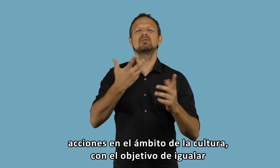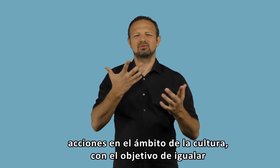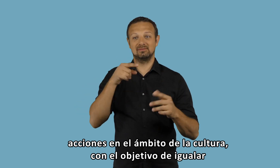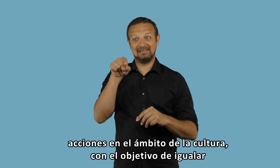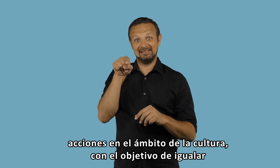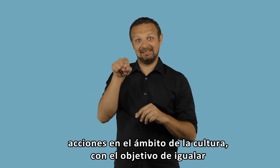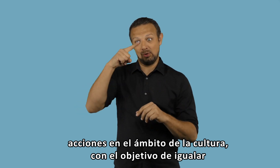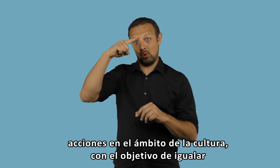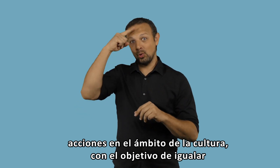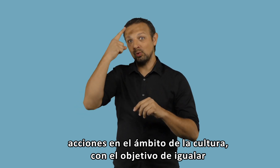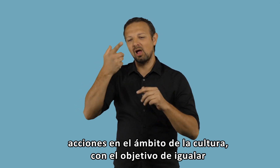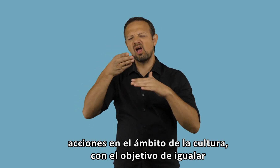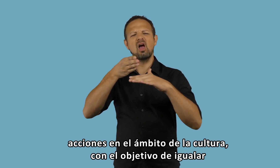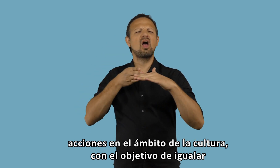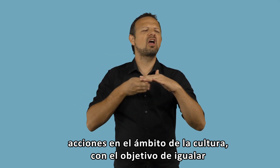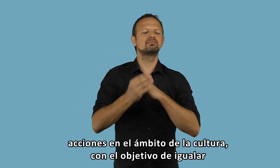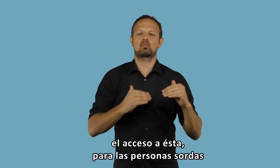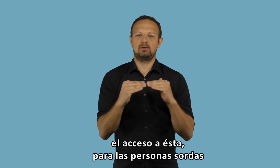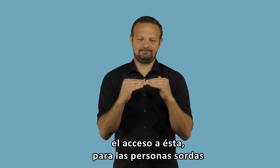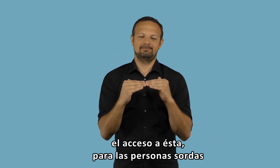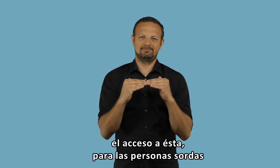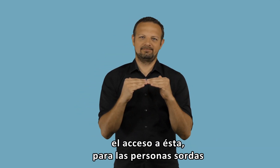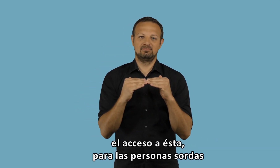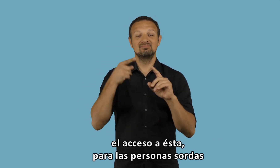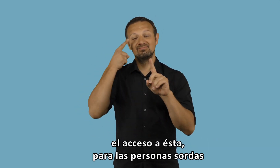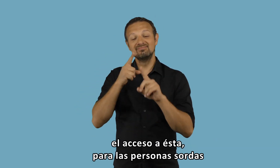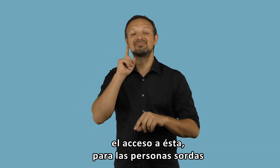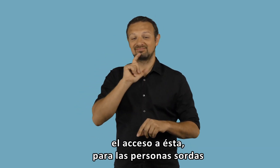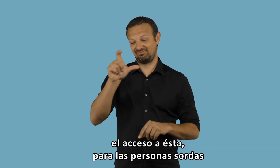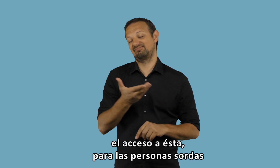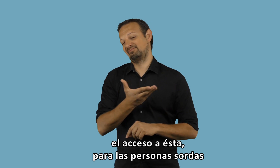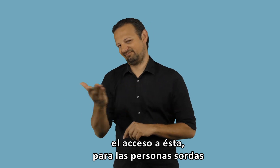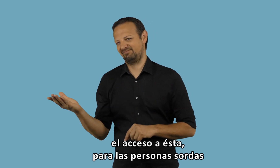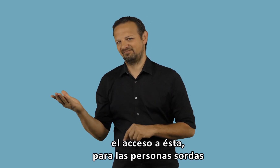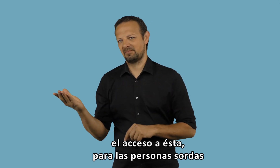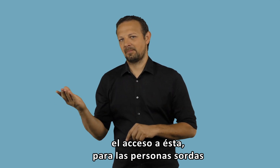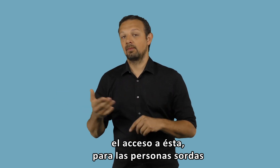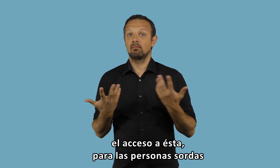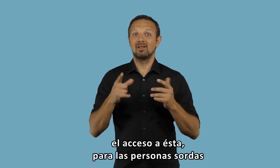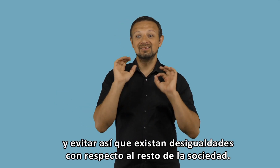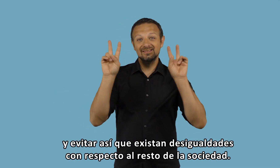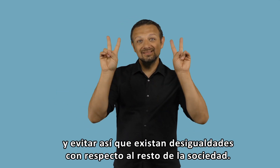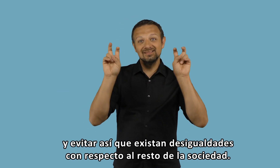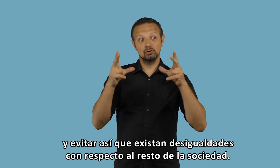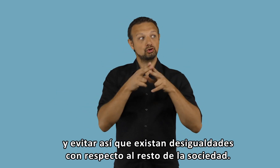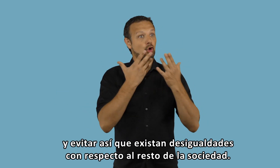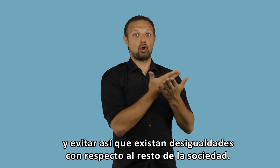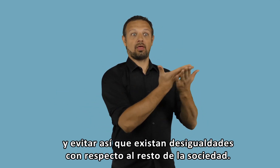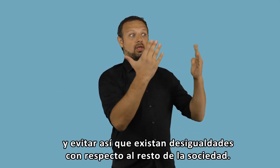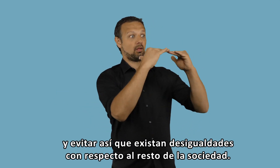de igualar el acceso a esta para las personas sordas y evitar así que existan desigualdades con respecto al